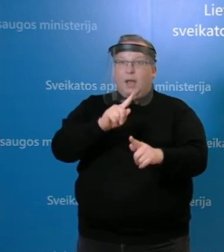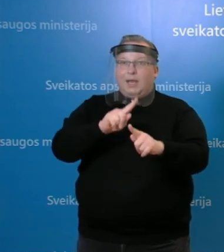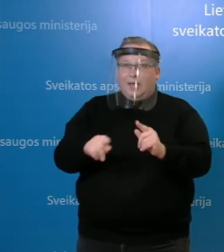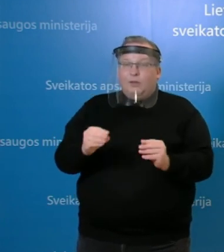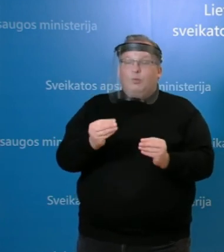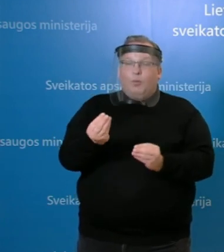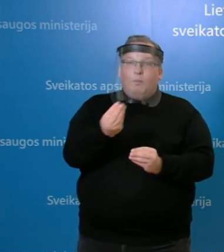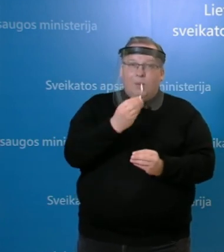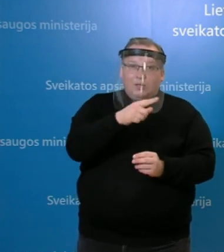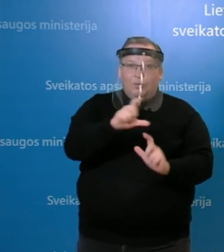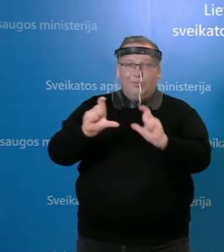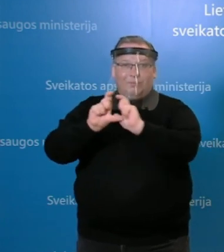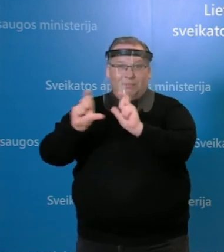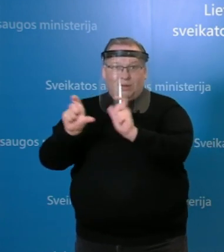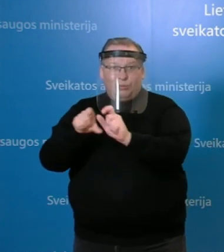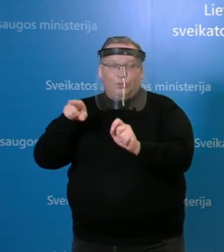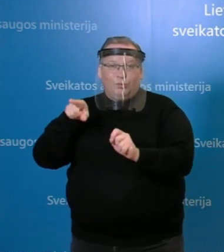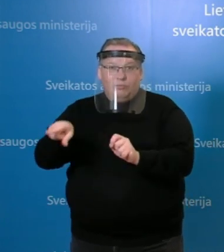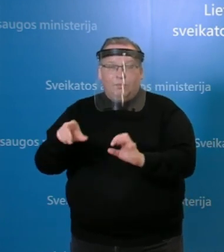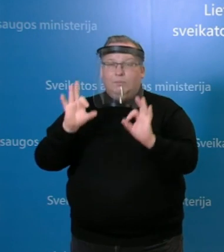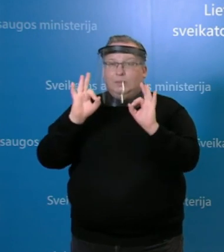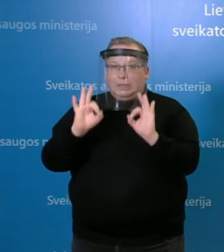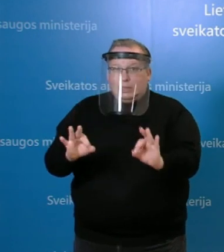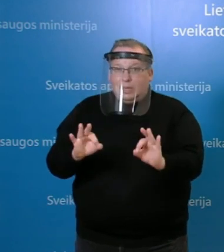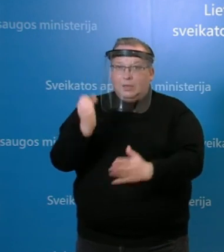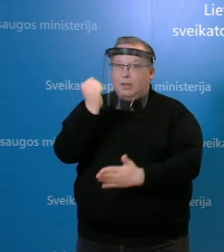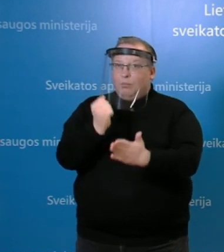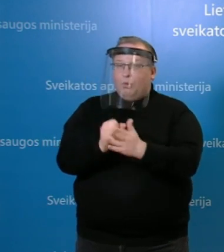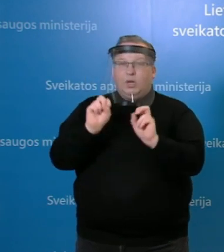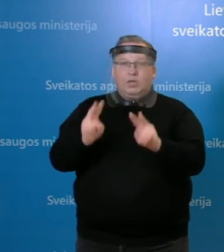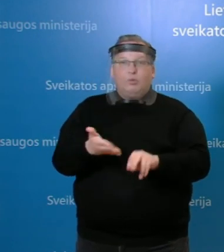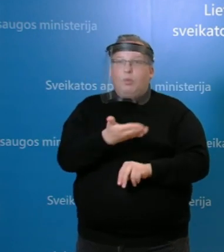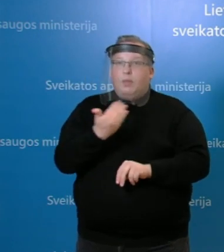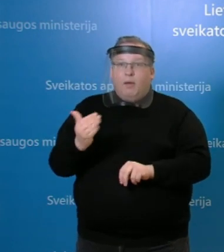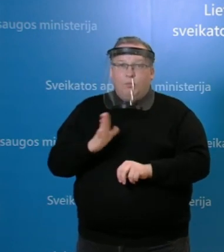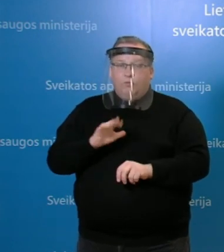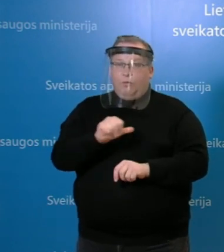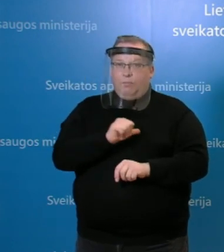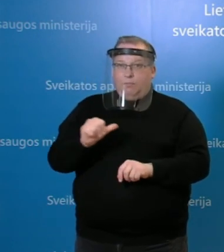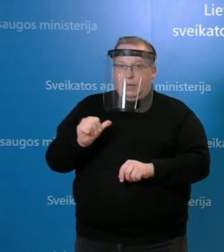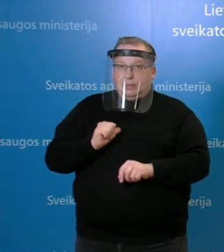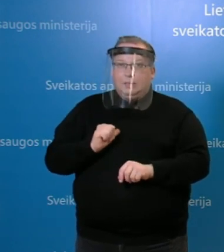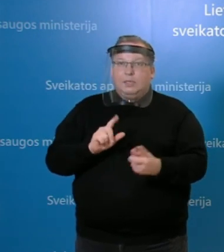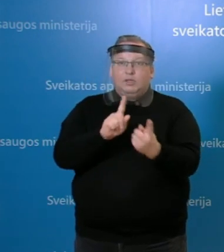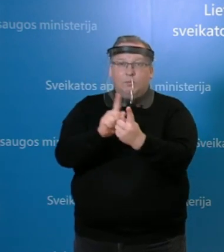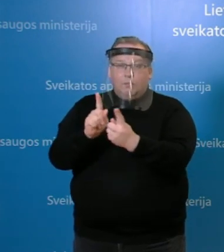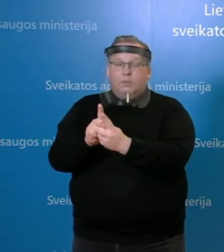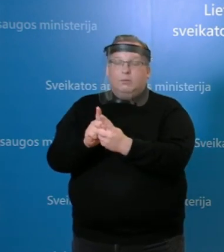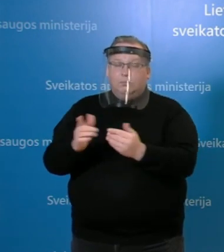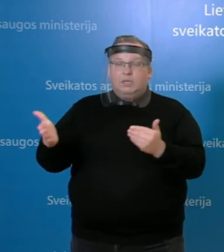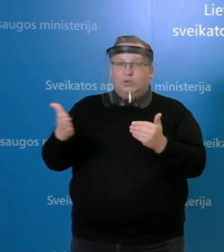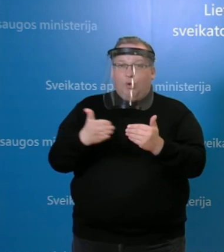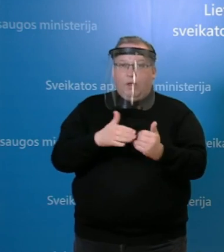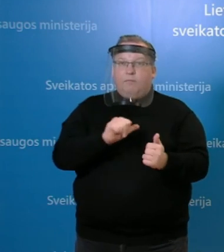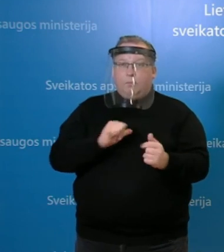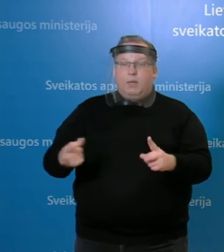restorane ir priekybos centra, kad iš tikrųjų darbuotojams rizika nekilo, kadangi buvo tas savo laikiai sąlyti turėjusio asmenų izoliavimas, dėl to